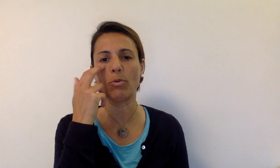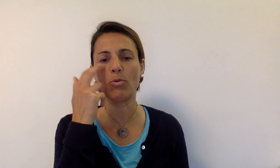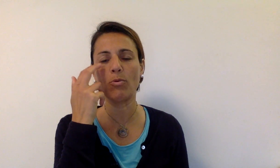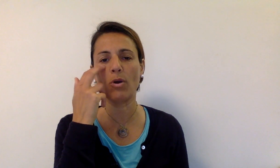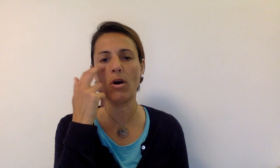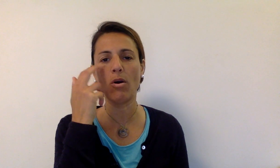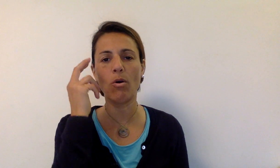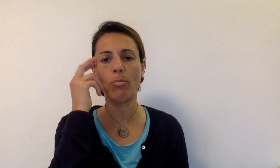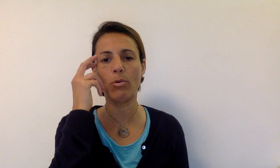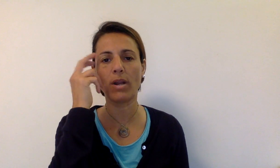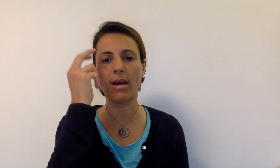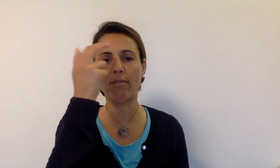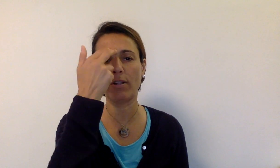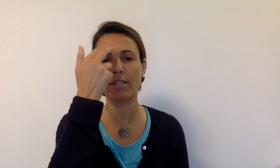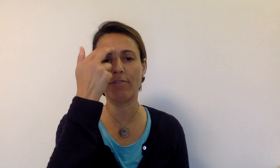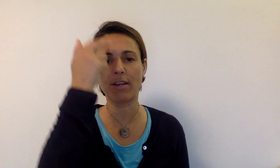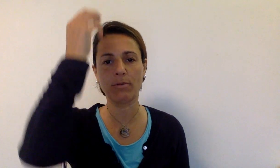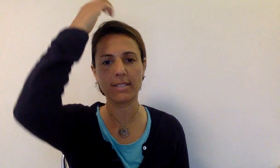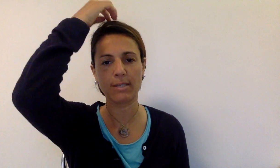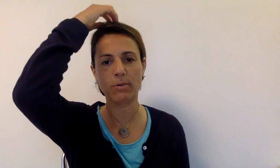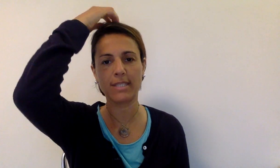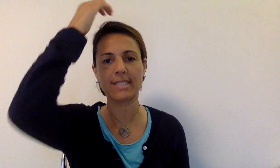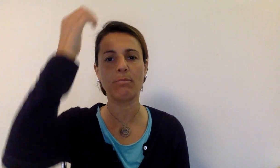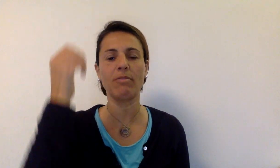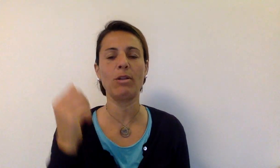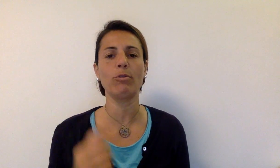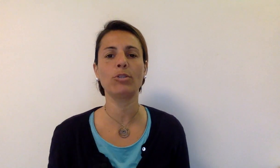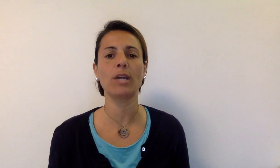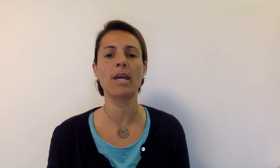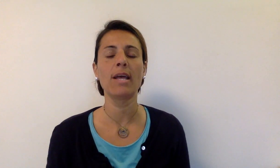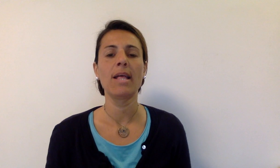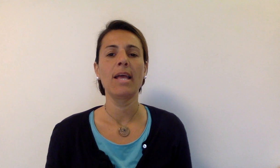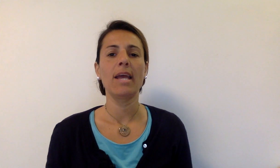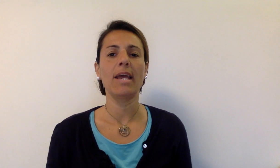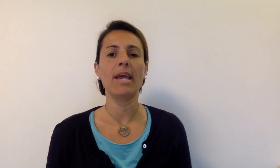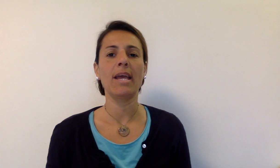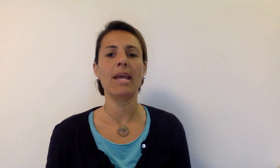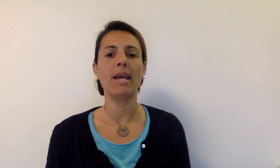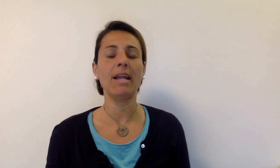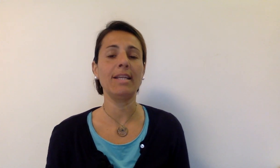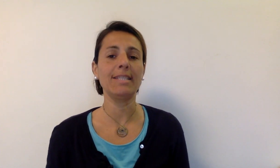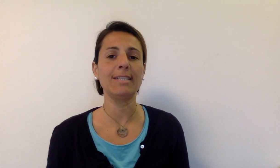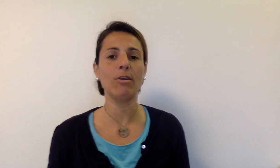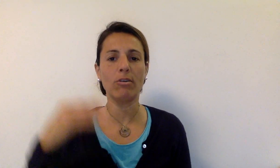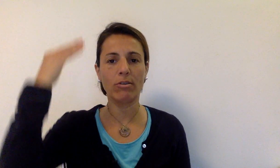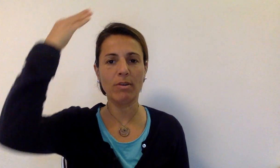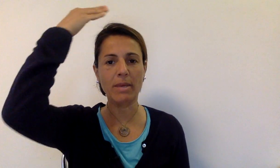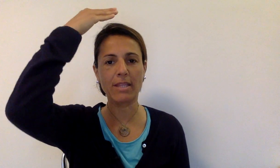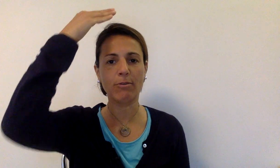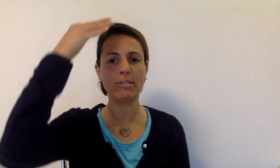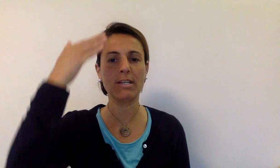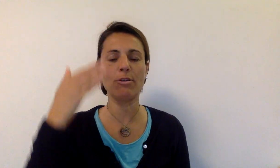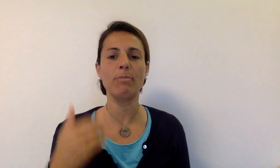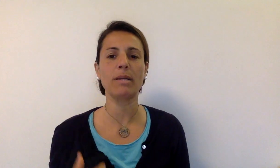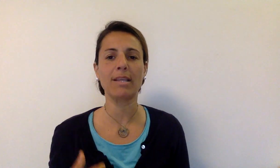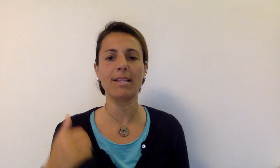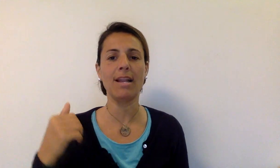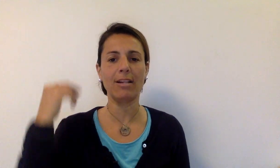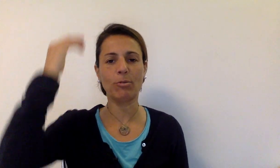più lungo oppure a volte fare una sequenza più veloce All'inizio ovviamente consiglio di partire dall'altro